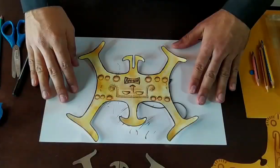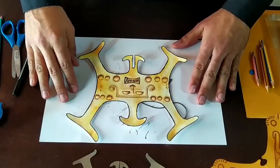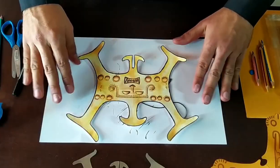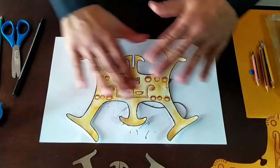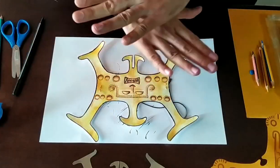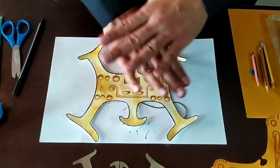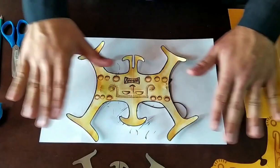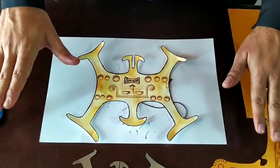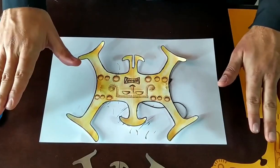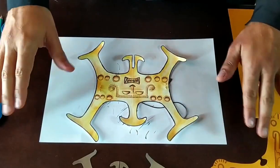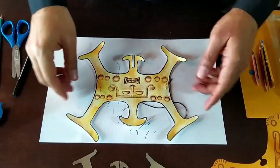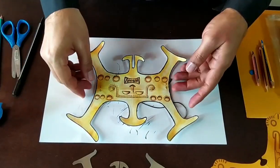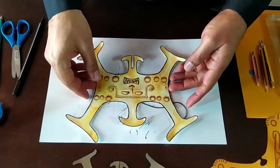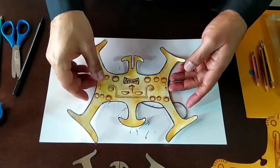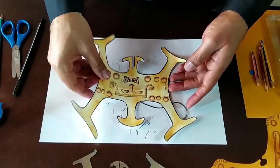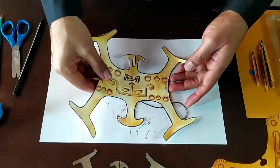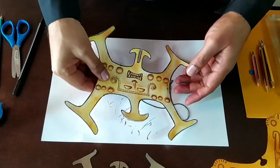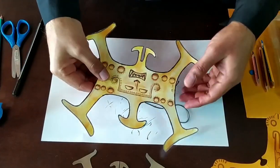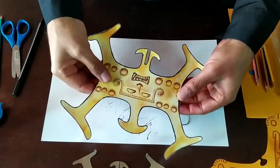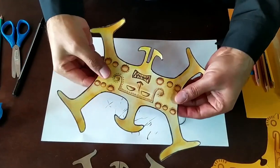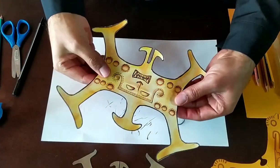¡Perfecta! Ahora está lista.